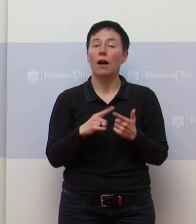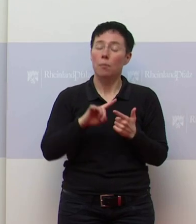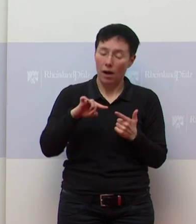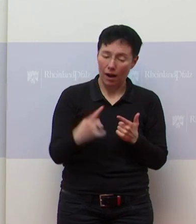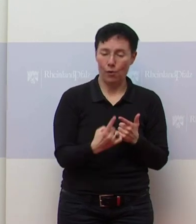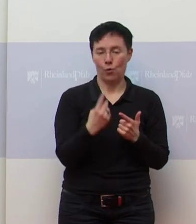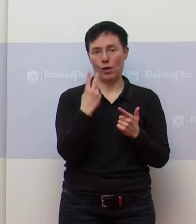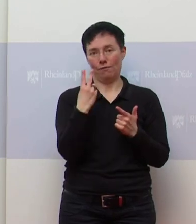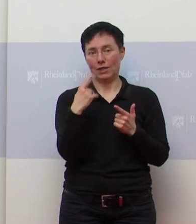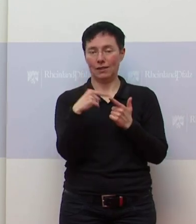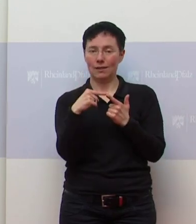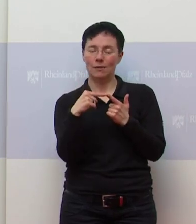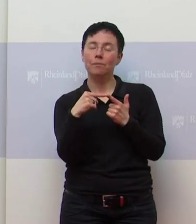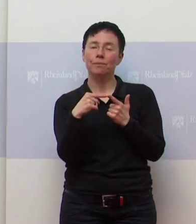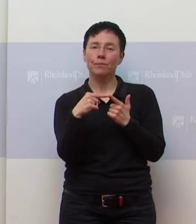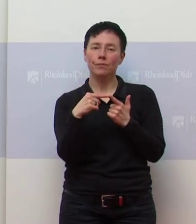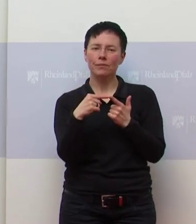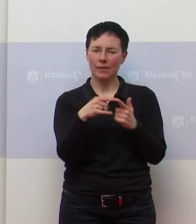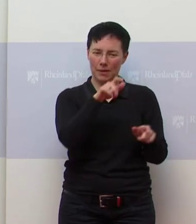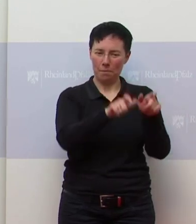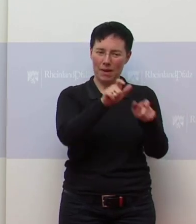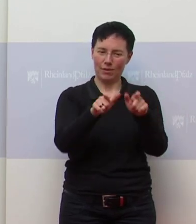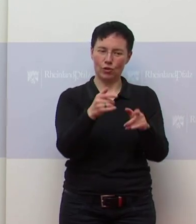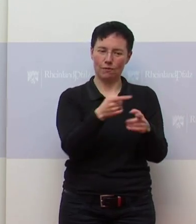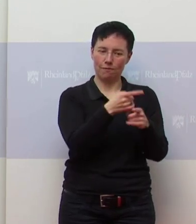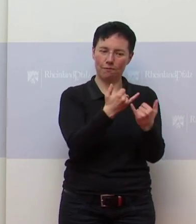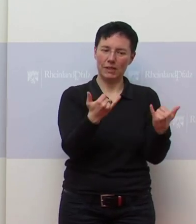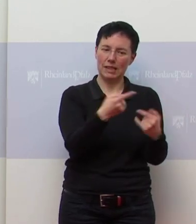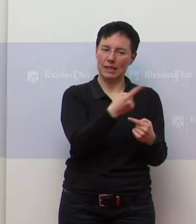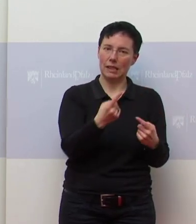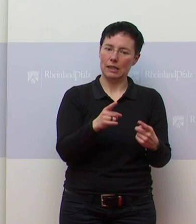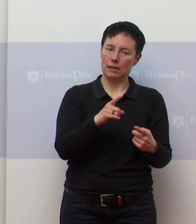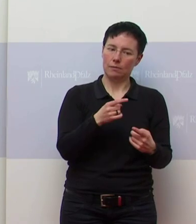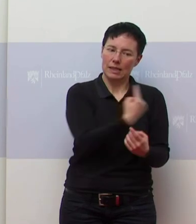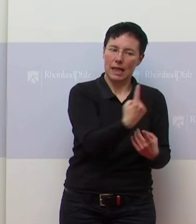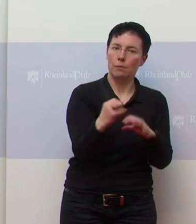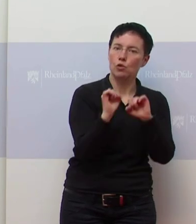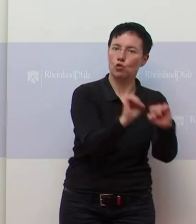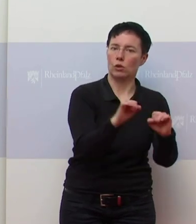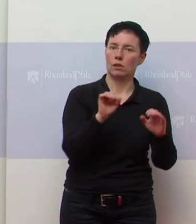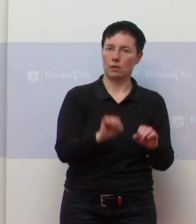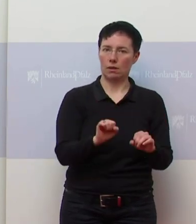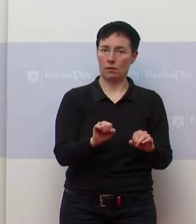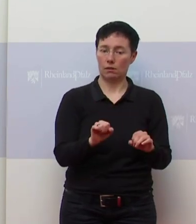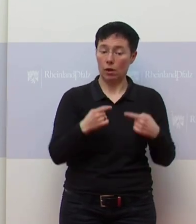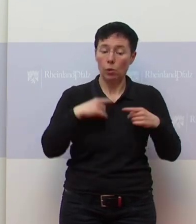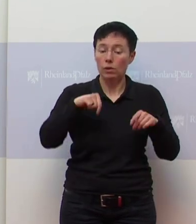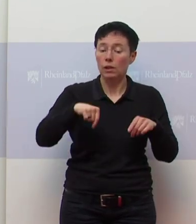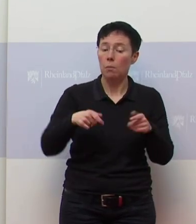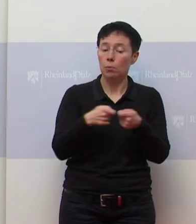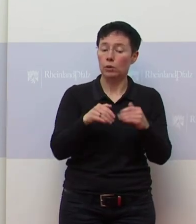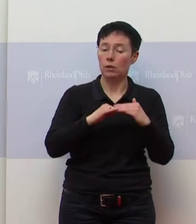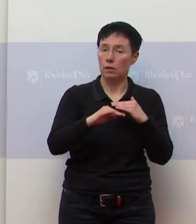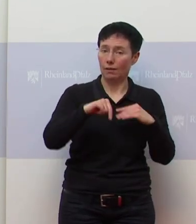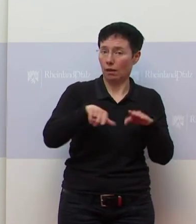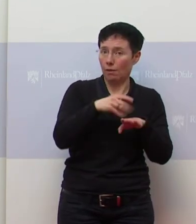auch eine ganz, ganz große Rolle, wie können sich Menschen schützen. Also das ist eigentlich auch, was wir immer sagen und auch tun in unserem Bundesland, nämlich